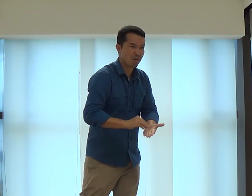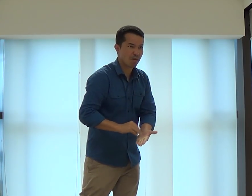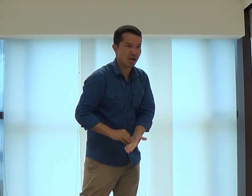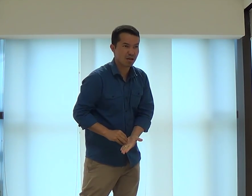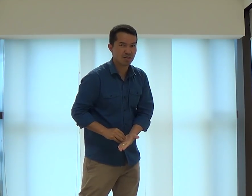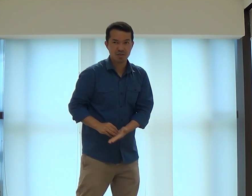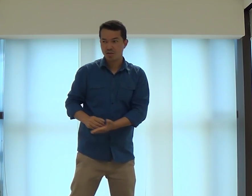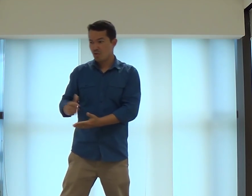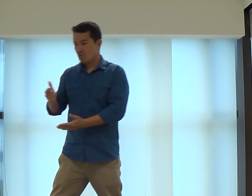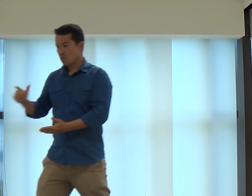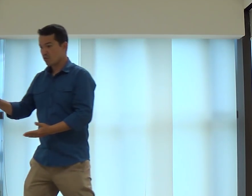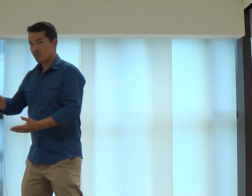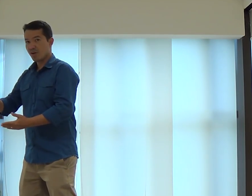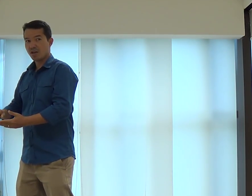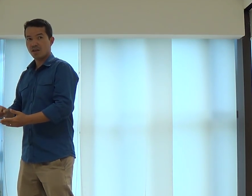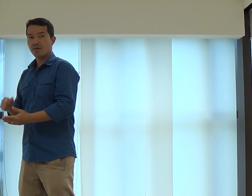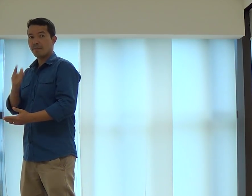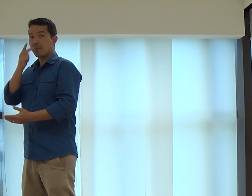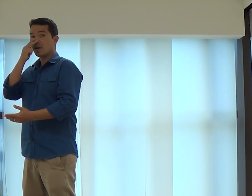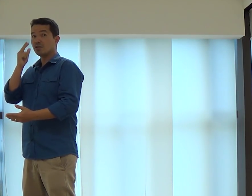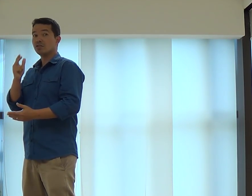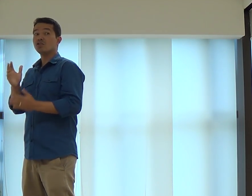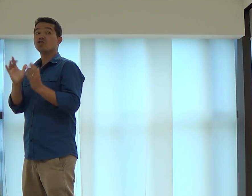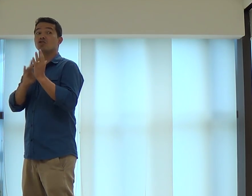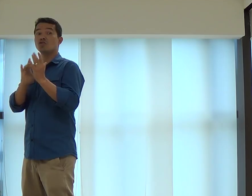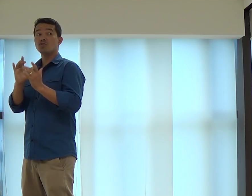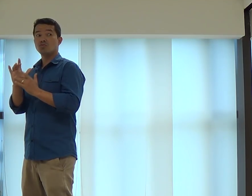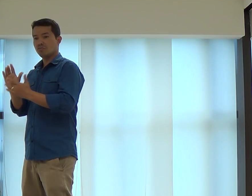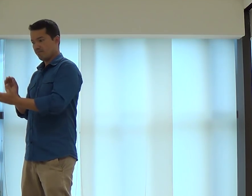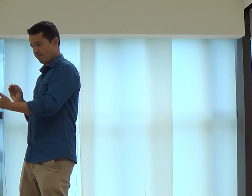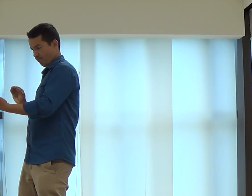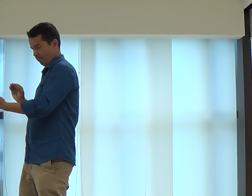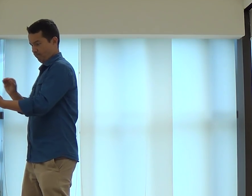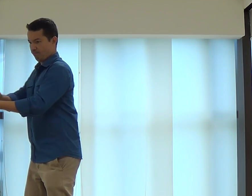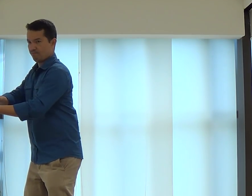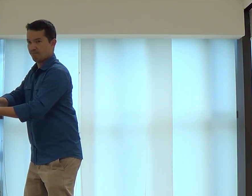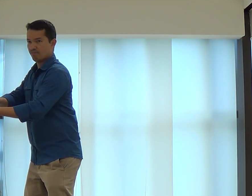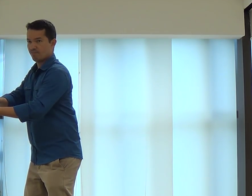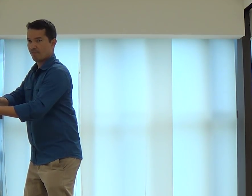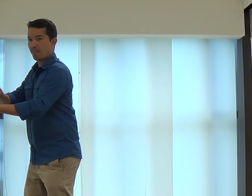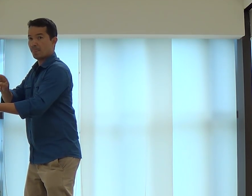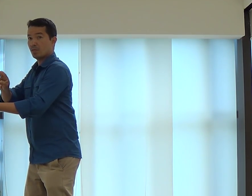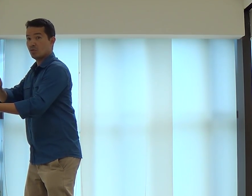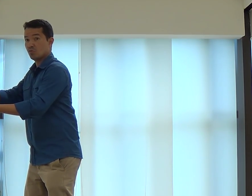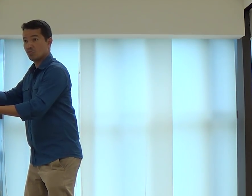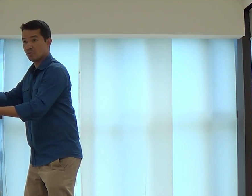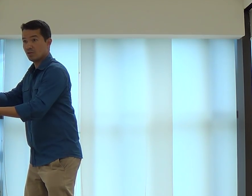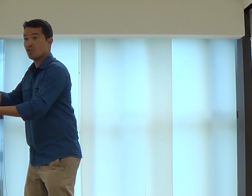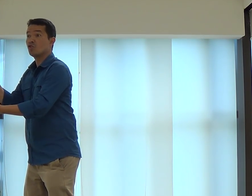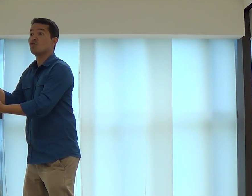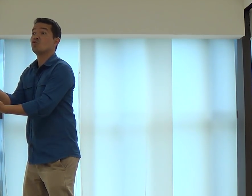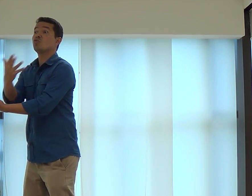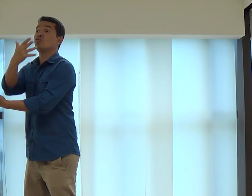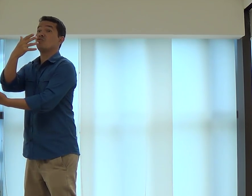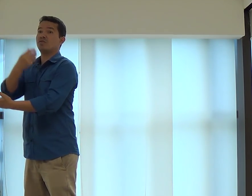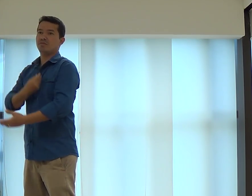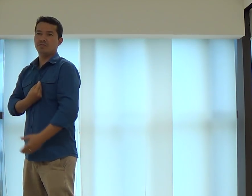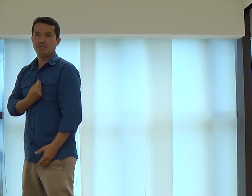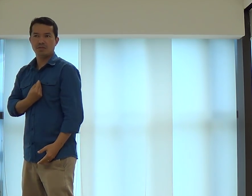marcado ali. E esse outro aqui... Parece que é como se Jesus estivesse colocando as coisas ali. O nome